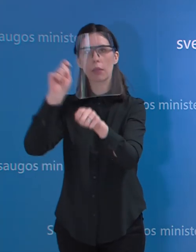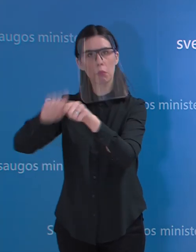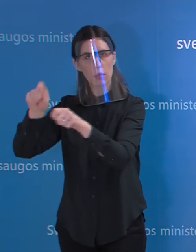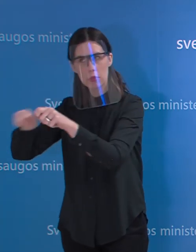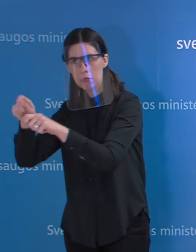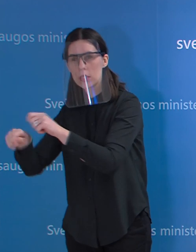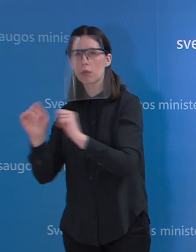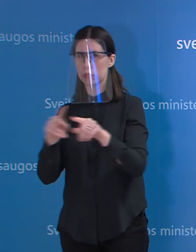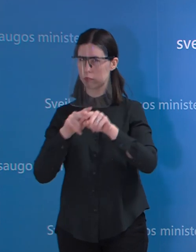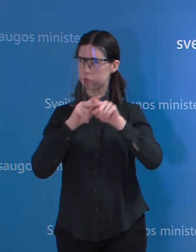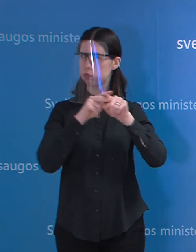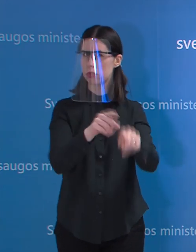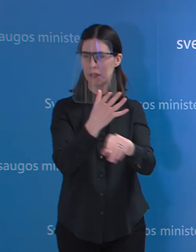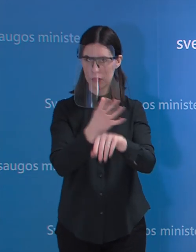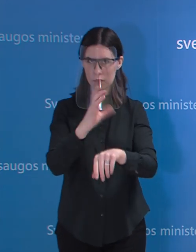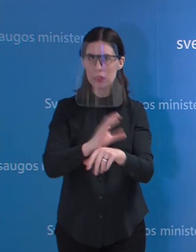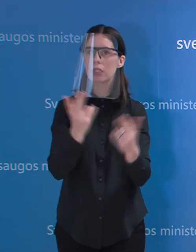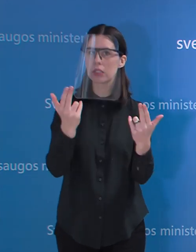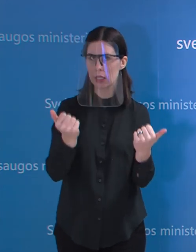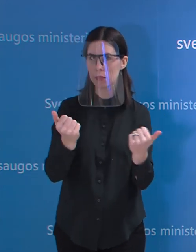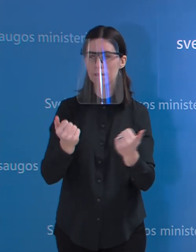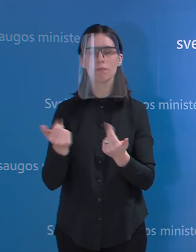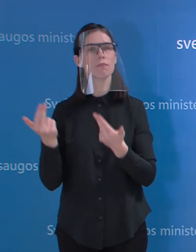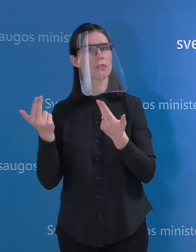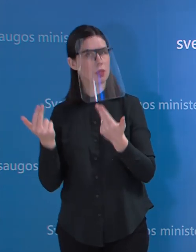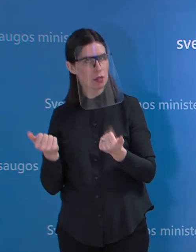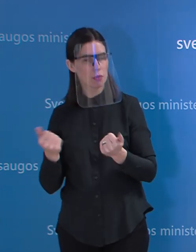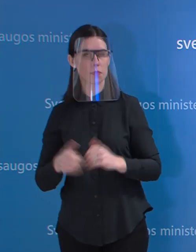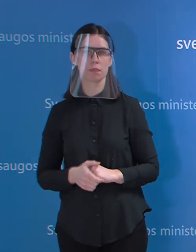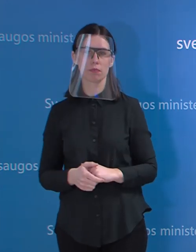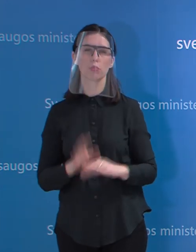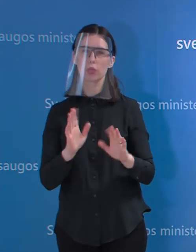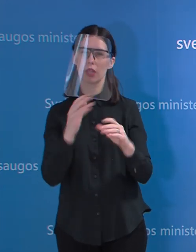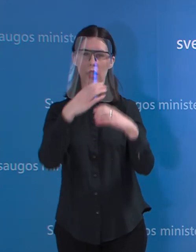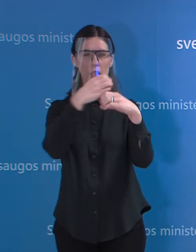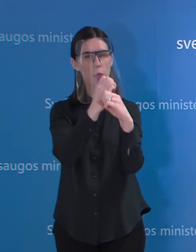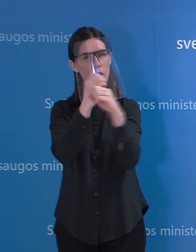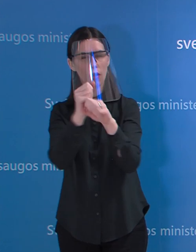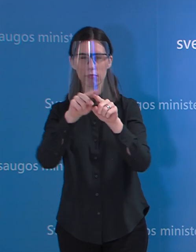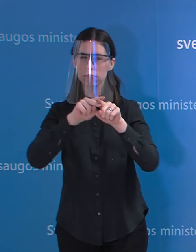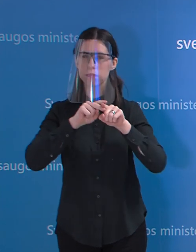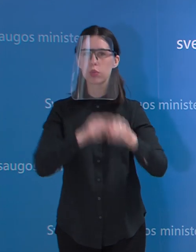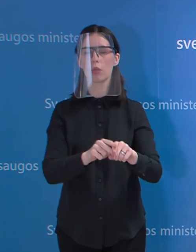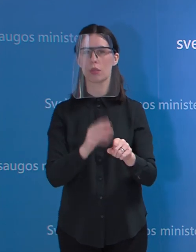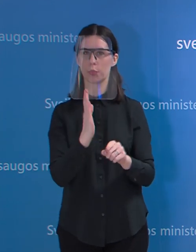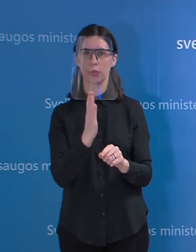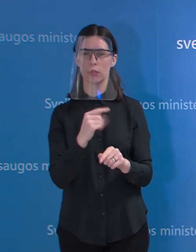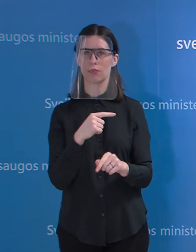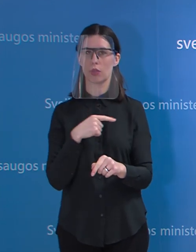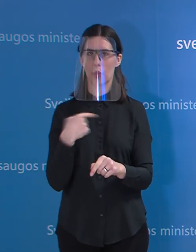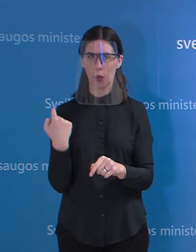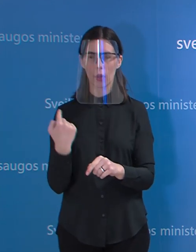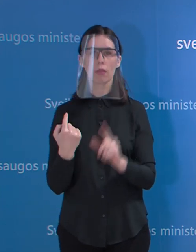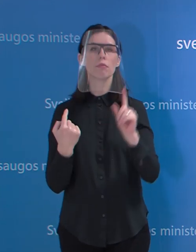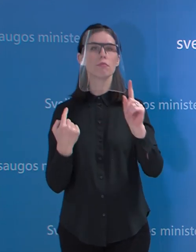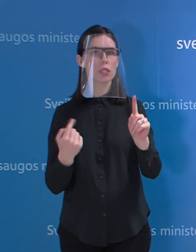tyrimų atsiradus, laboratorijos bus labiau apkrautas, bet aš kaip ir minėjau, pačių laboratorijų galimybės ir pajėgumai